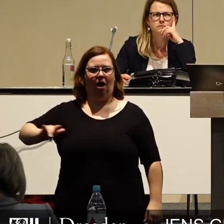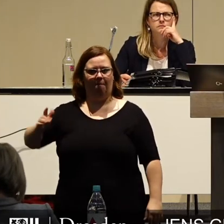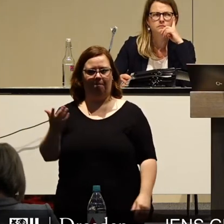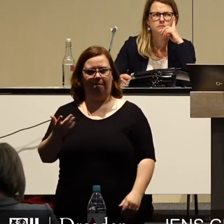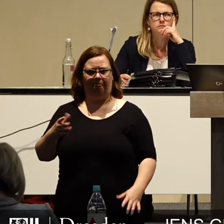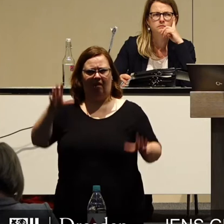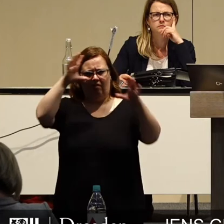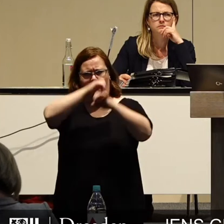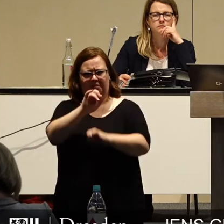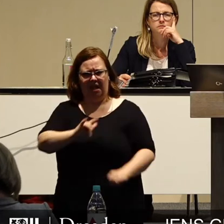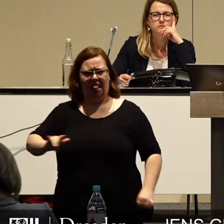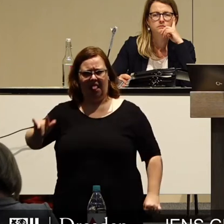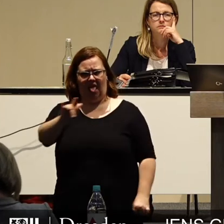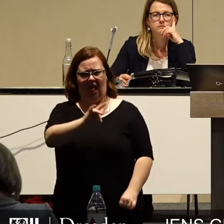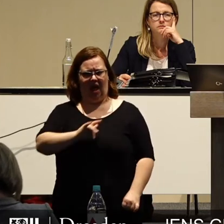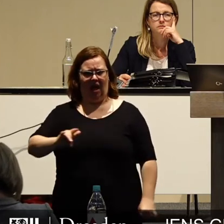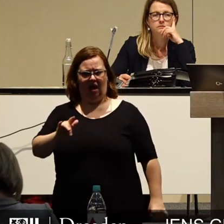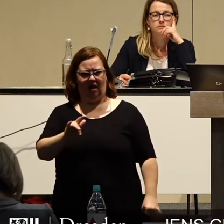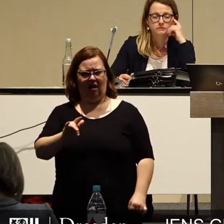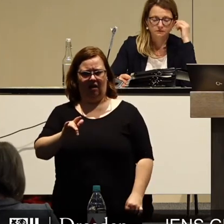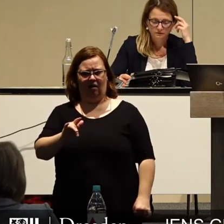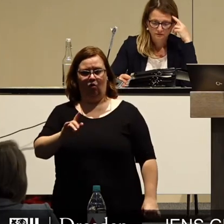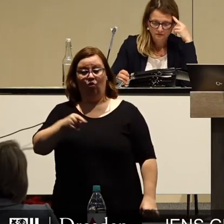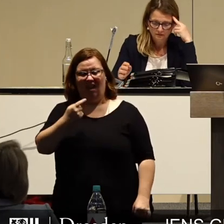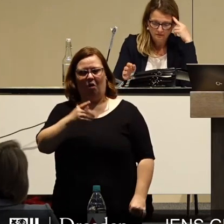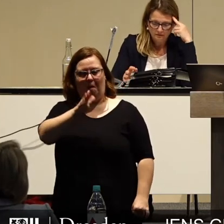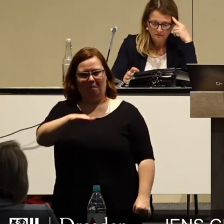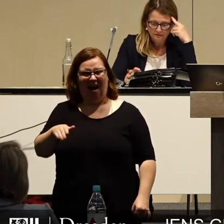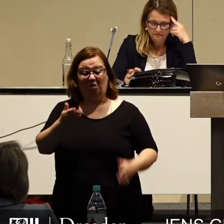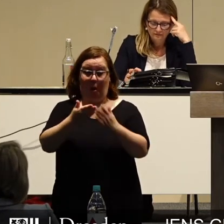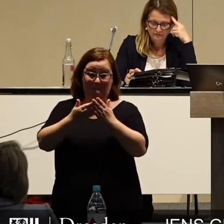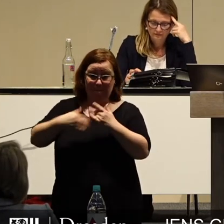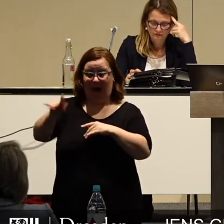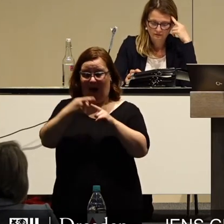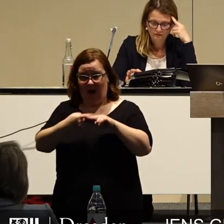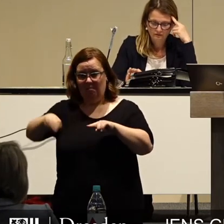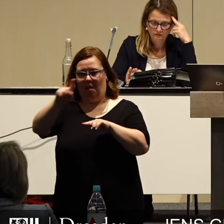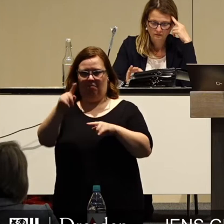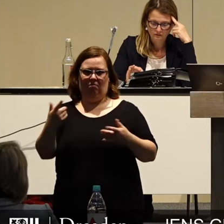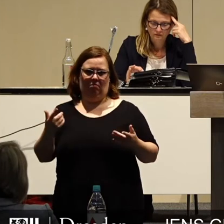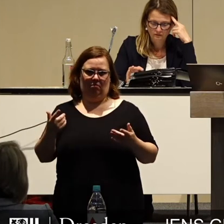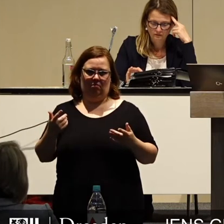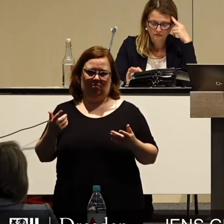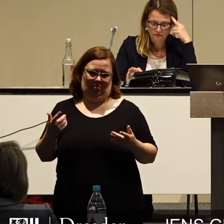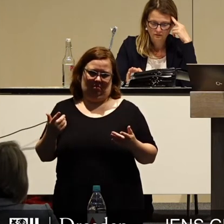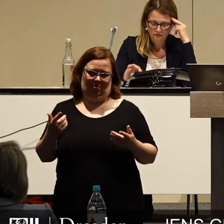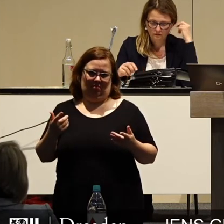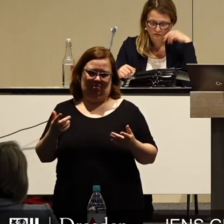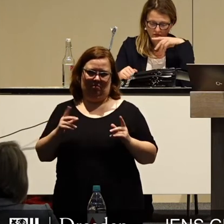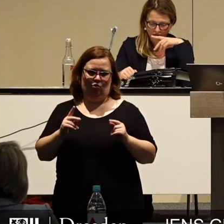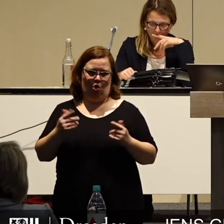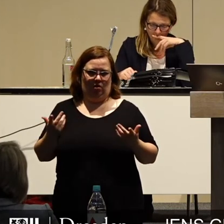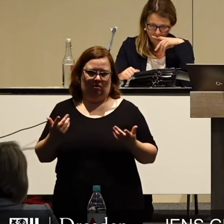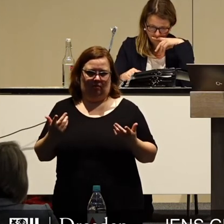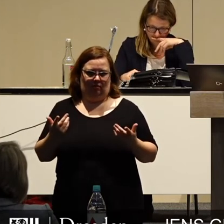gerade in den Abendstunden. Und wenn man dann Zeichen setzt, die Parkgebühren nochmal erhöht, dann setzt man ein Zeichen, dass